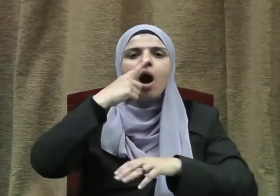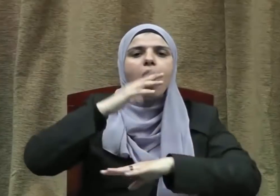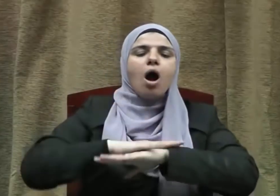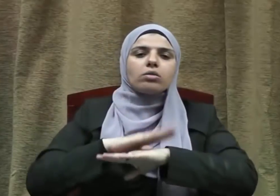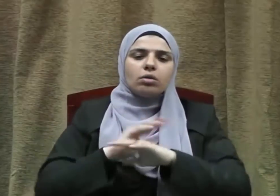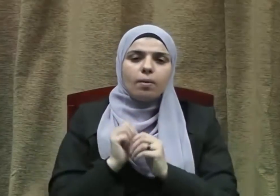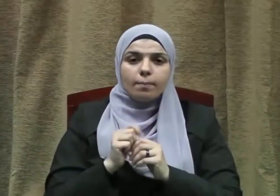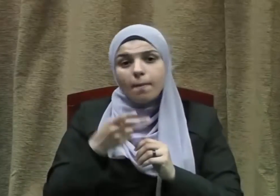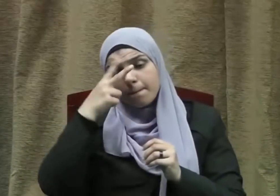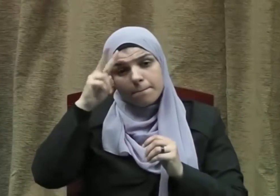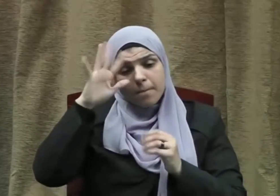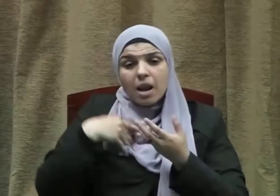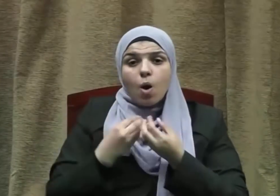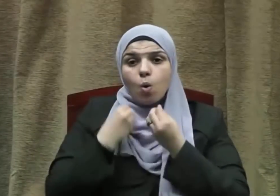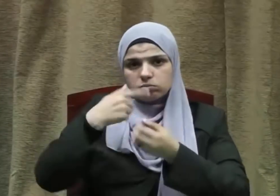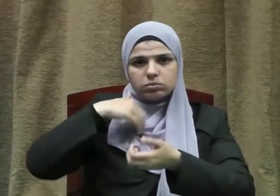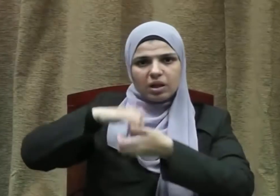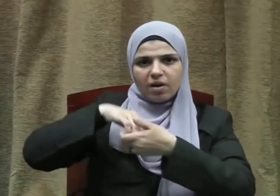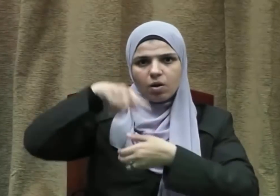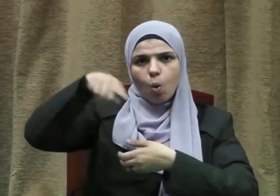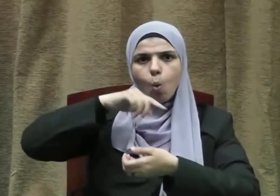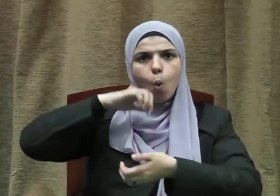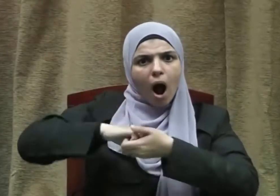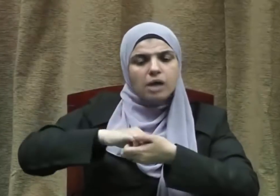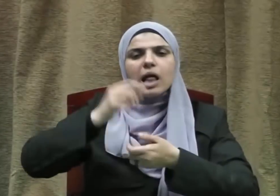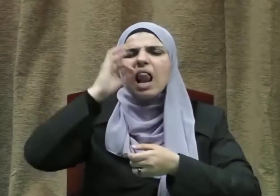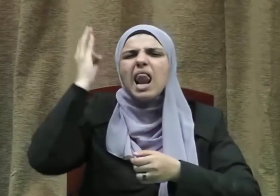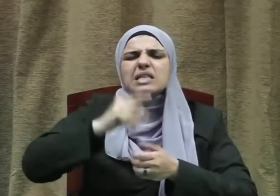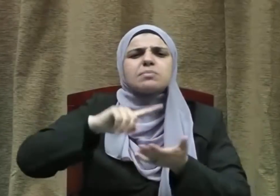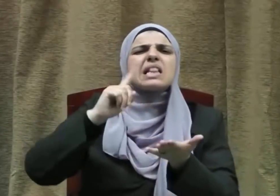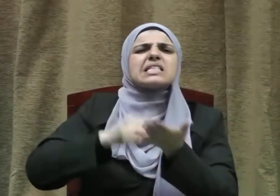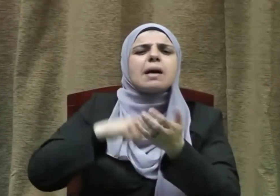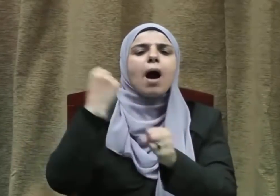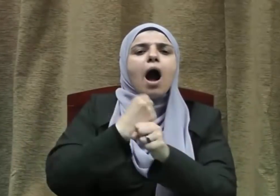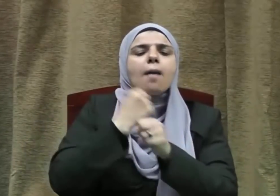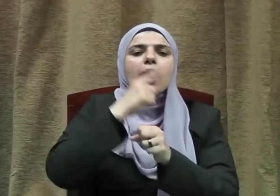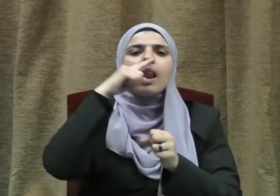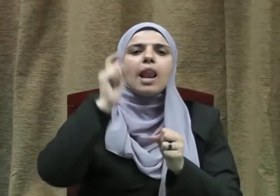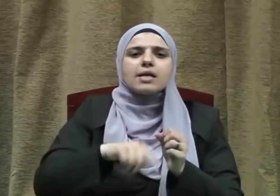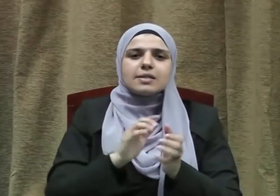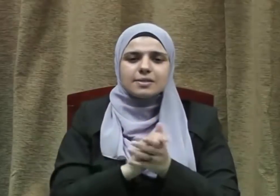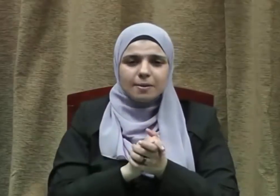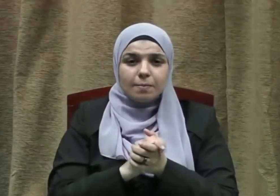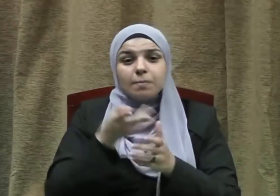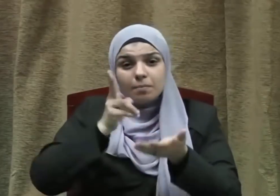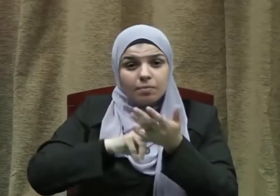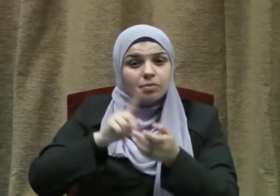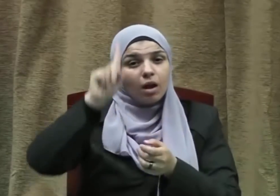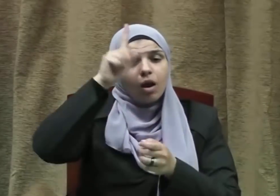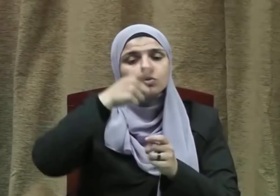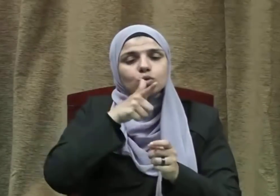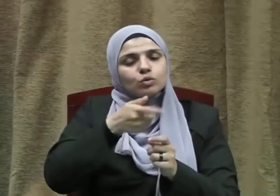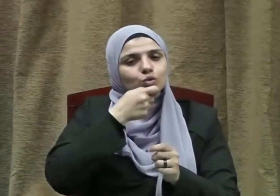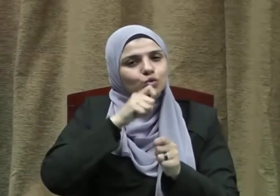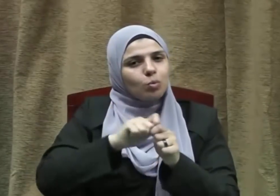ومن أعطى عهدا وجب عليه الالتزام به كما أخبر الحق سبحانه